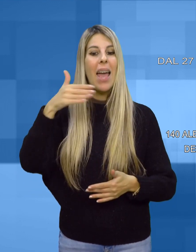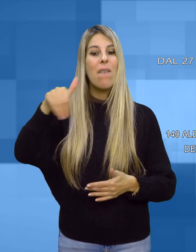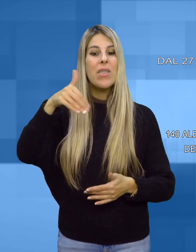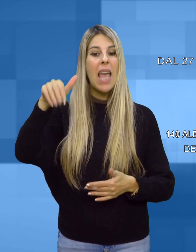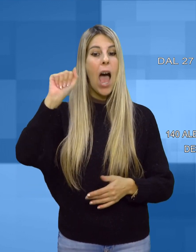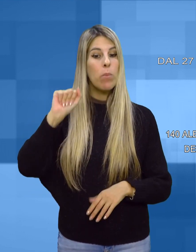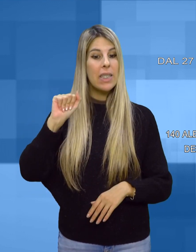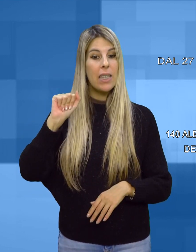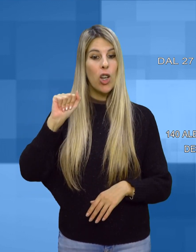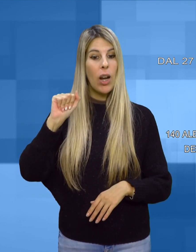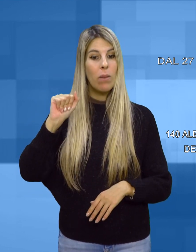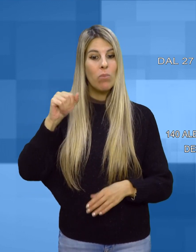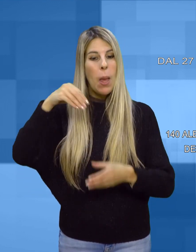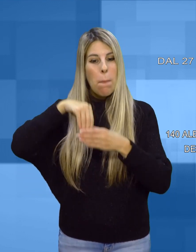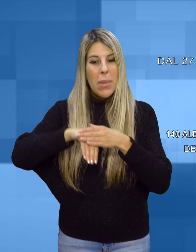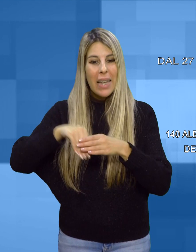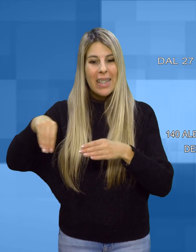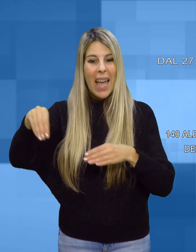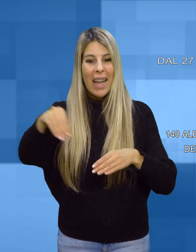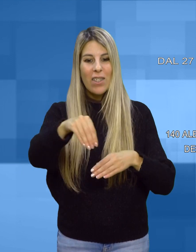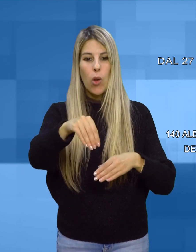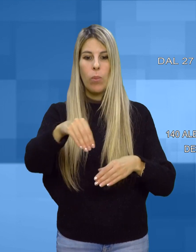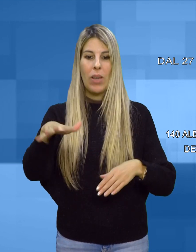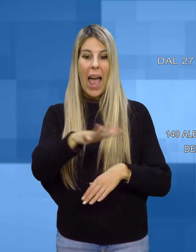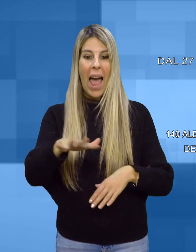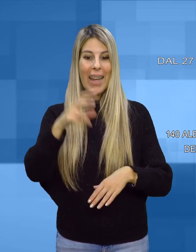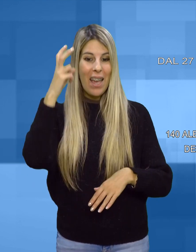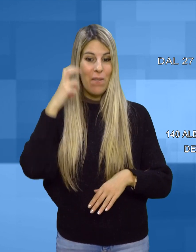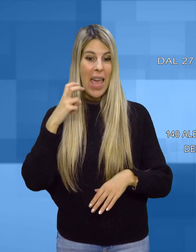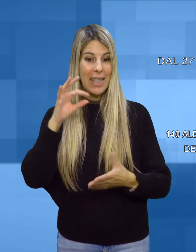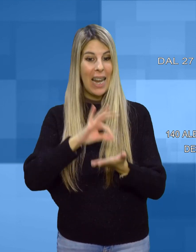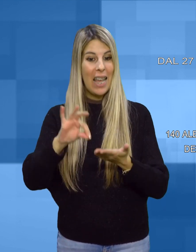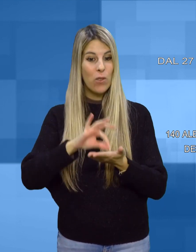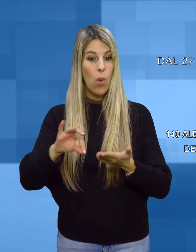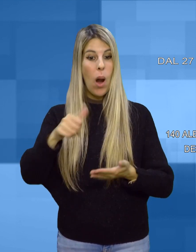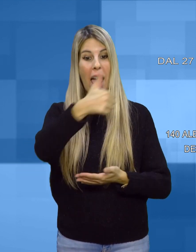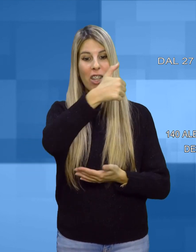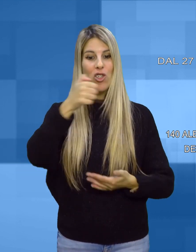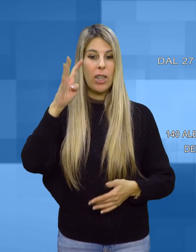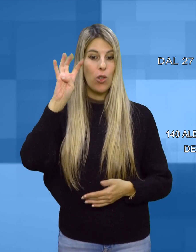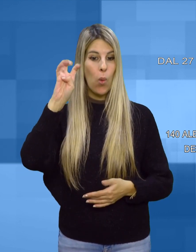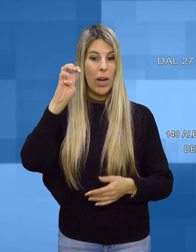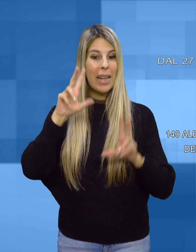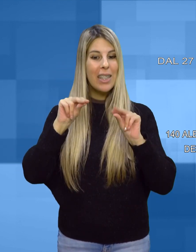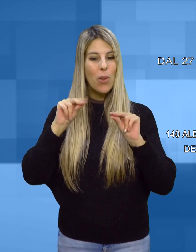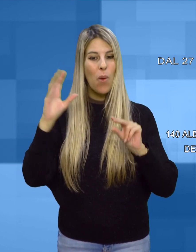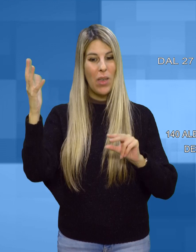hanno piantato nell'area verde della scuola 149 piante di lentisco,